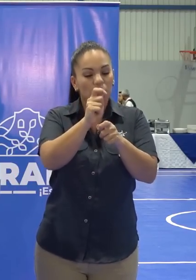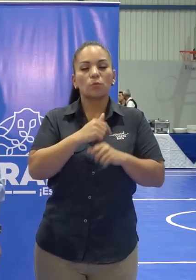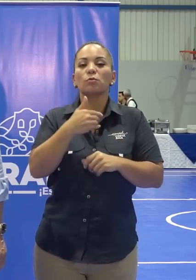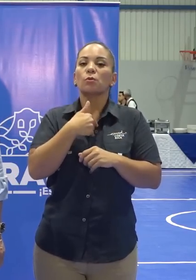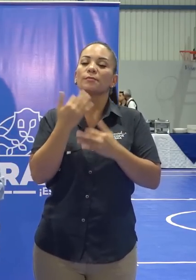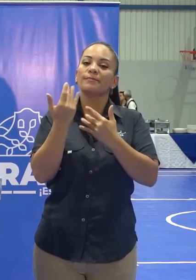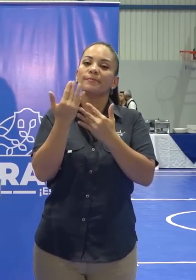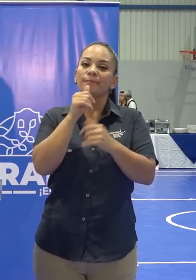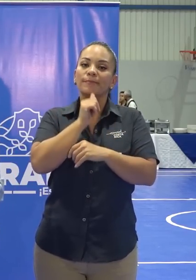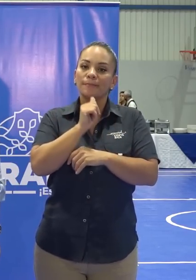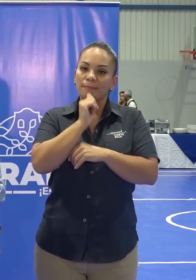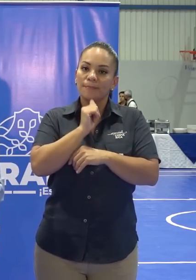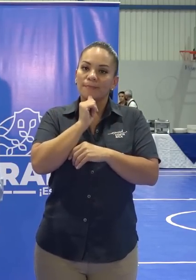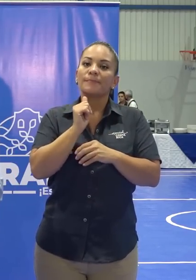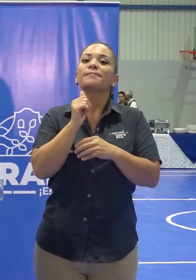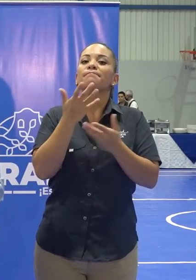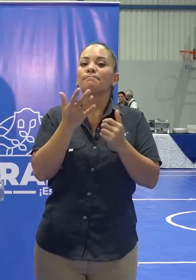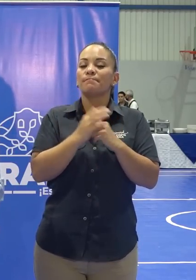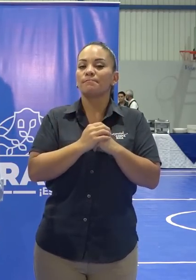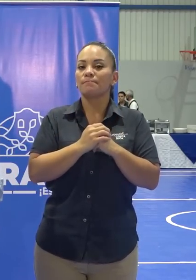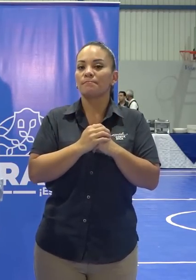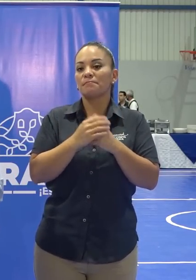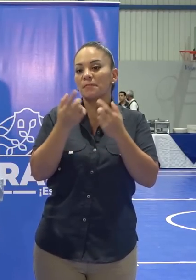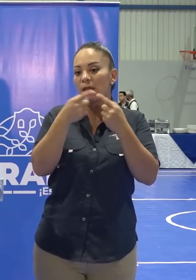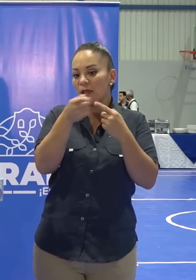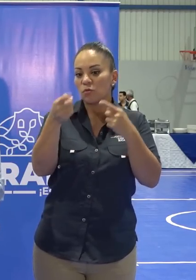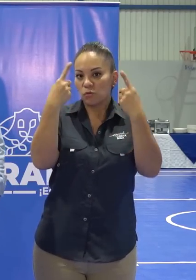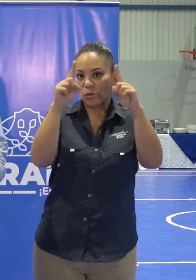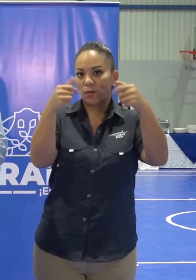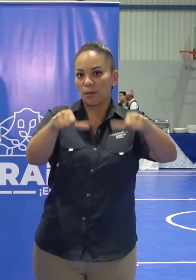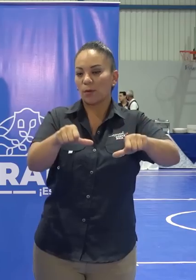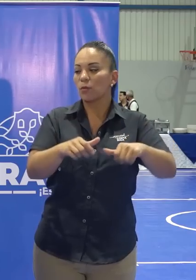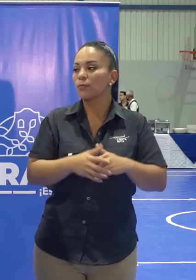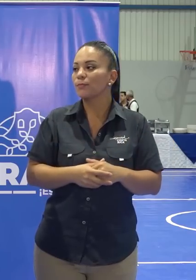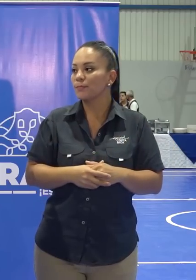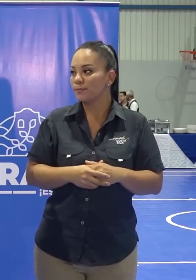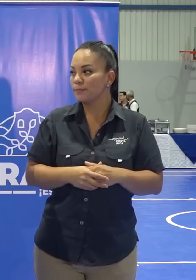paciente, esperando que logren ese consenso.